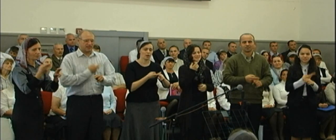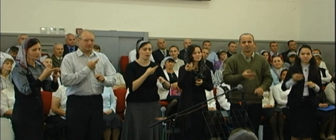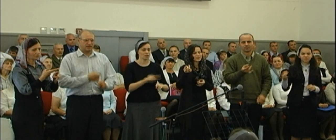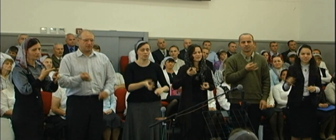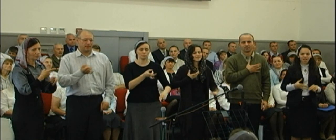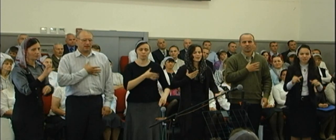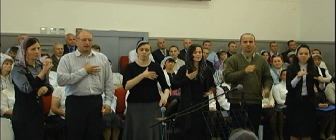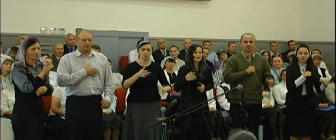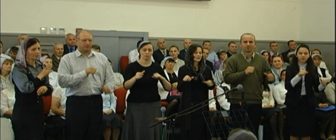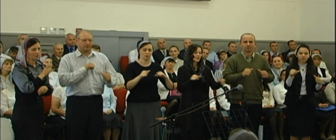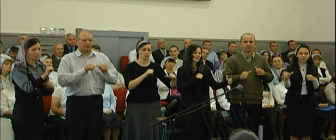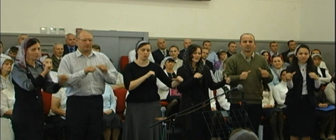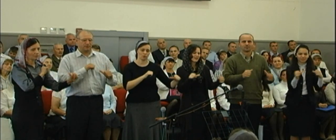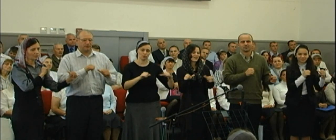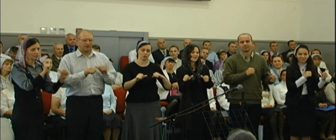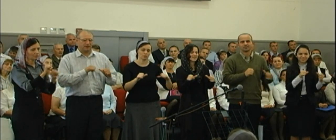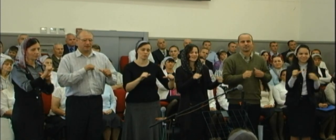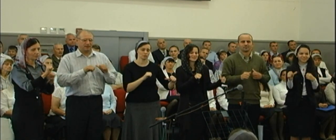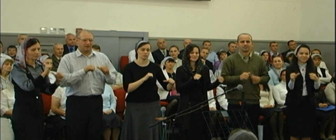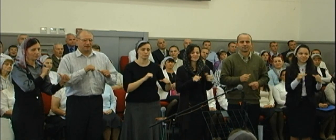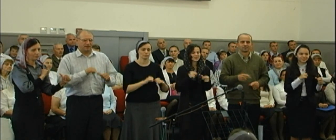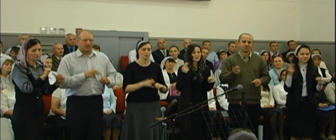Беспятная порока